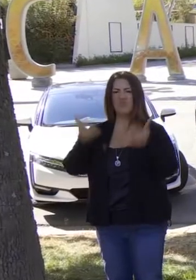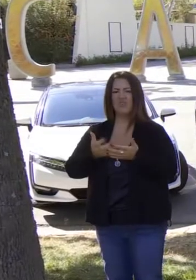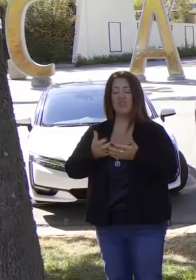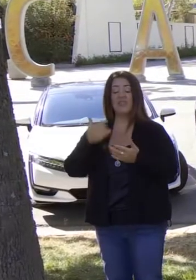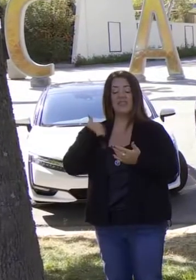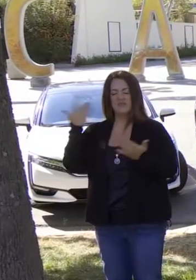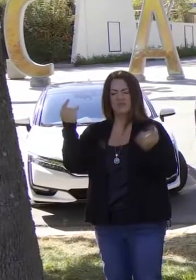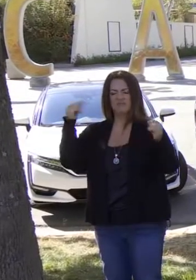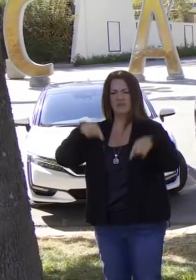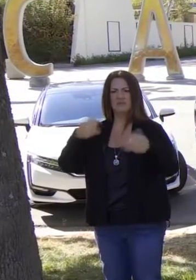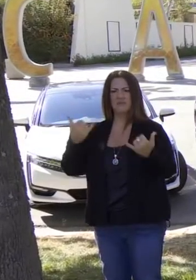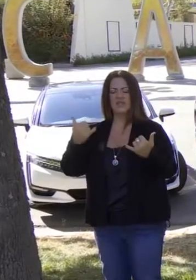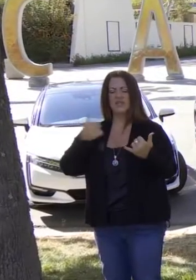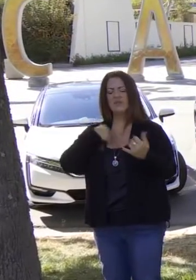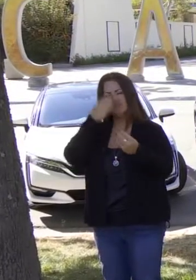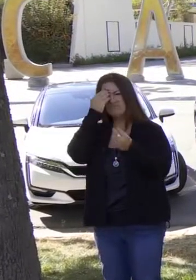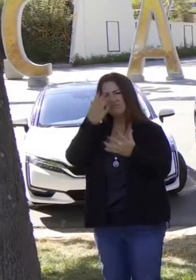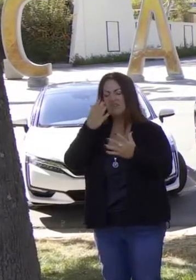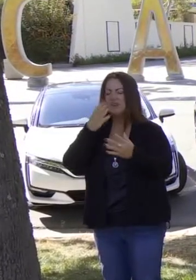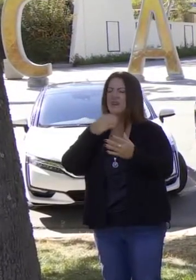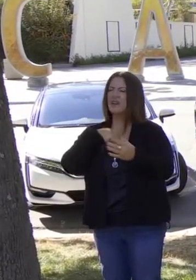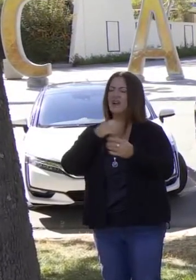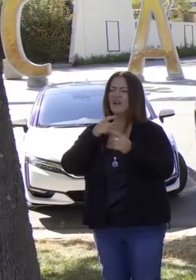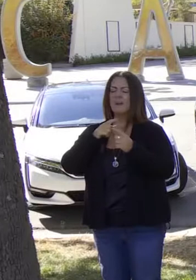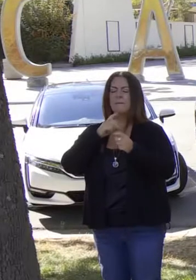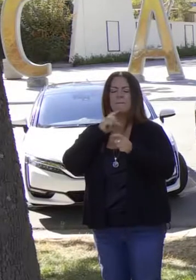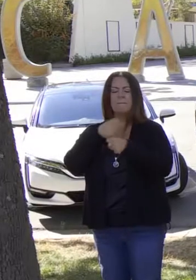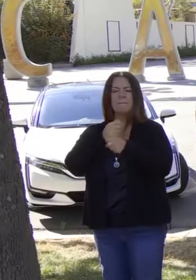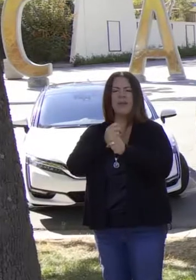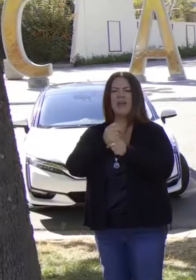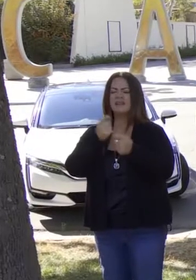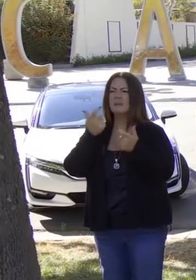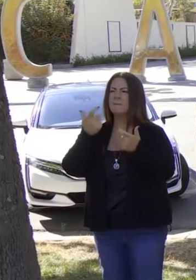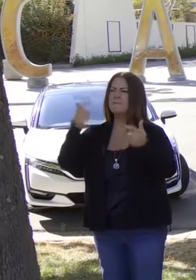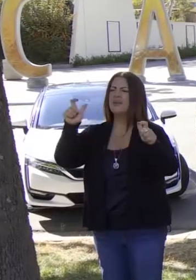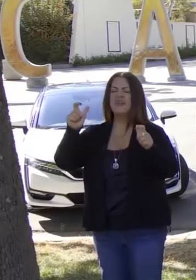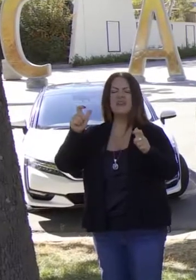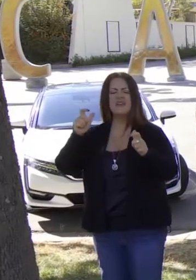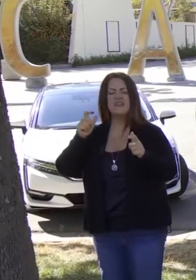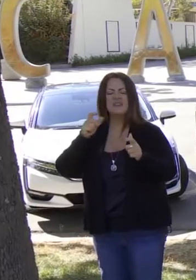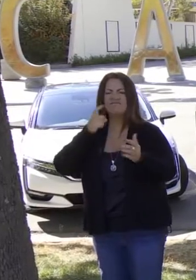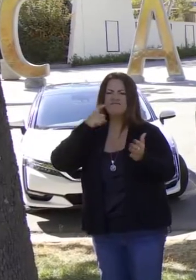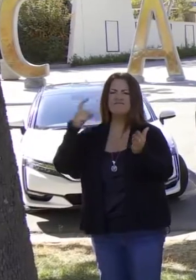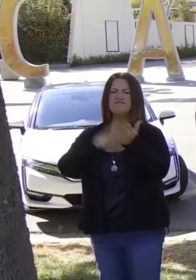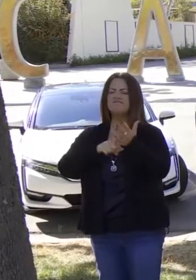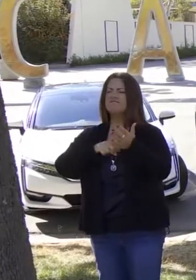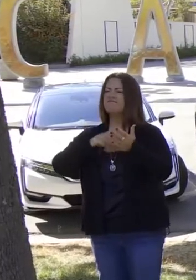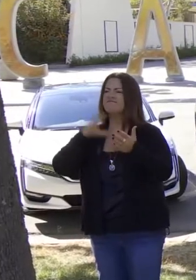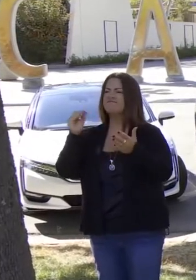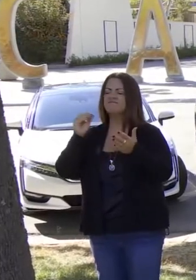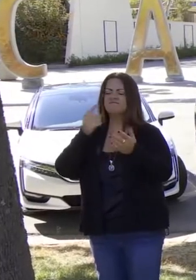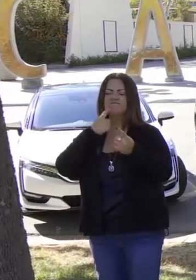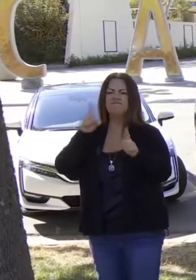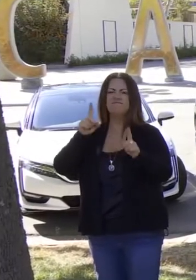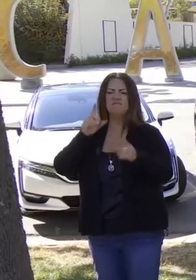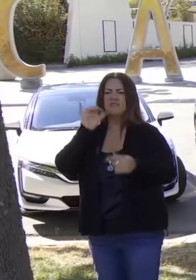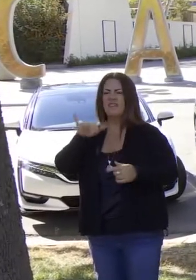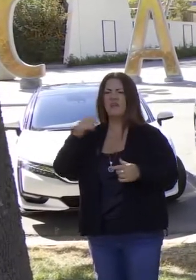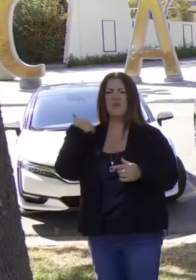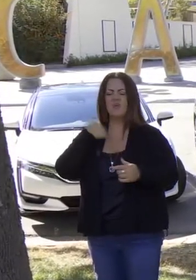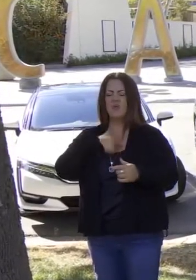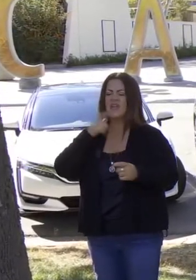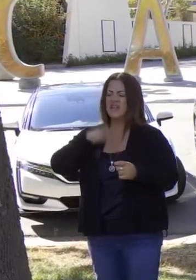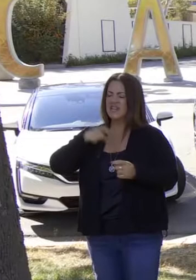el día de hoy. Una estrategia para abordar esta crisis de frente, para ser tan fuerte como lo es el problema en nuestra